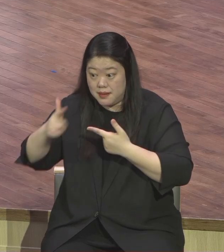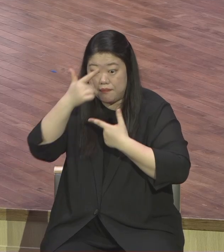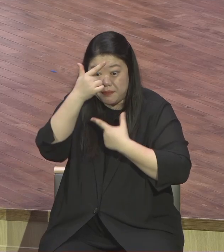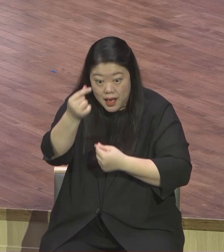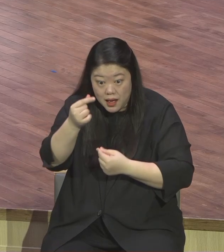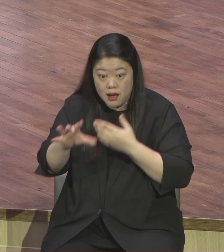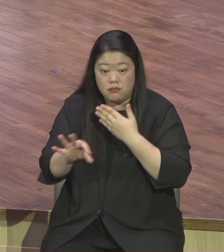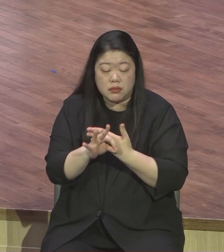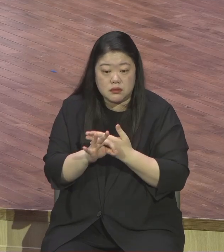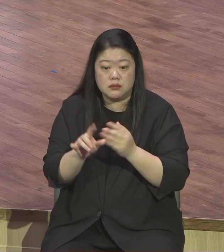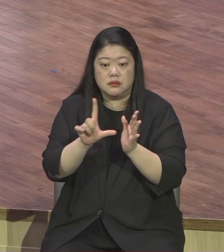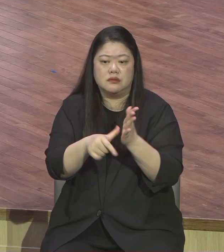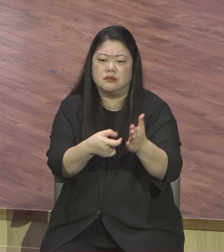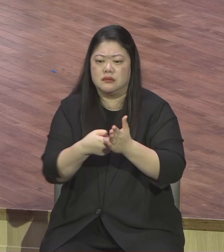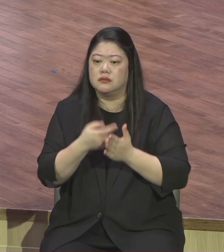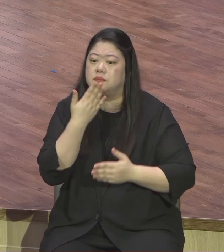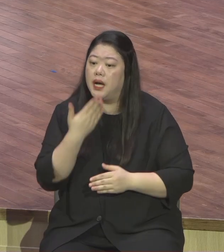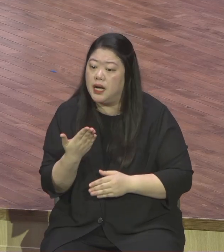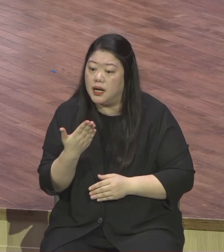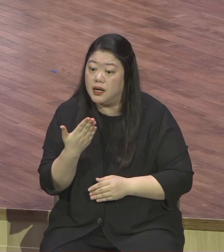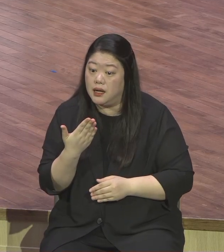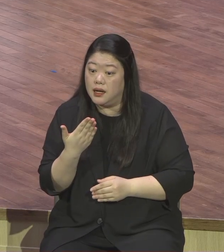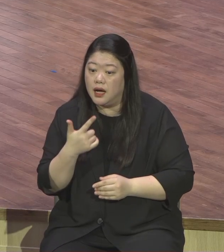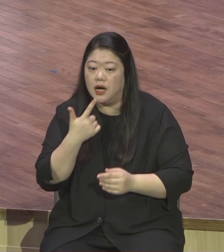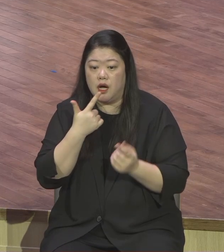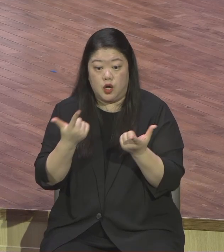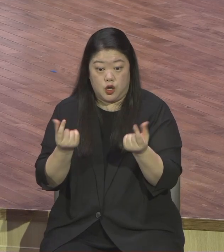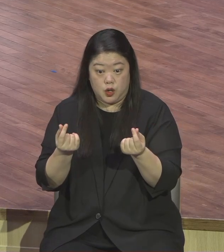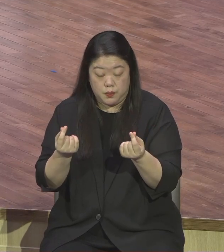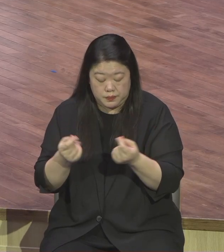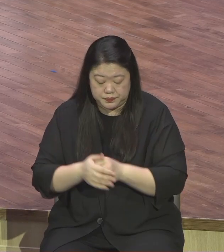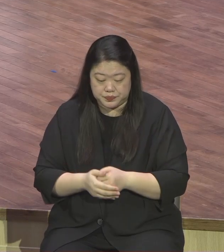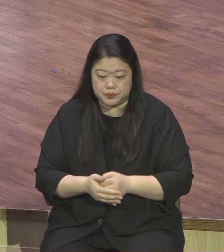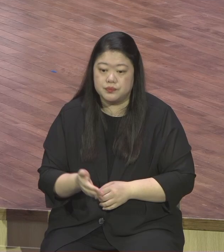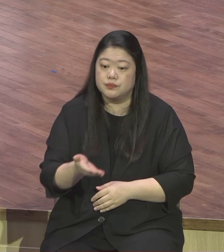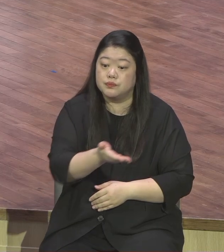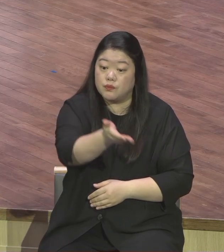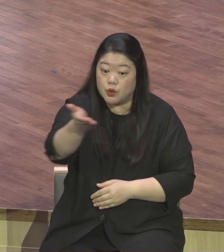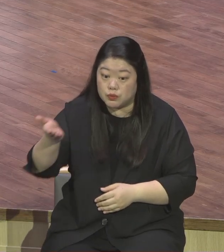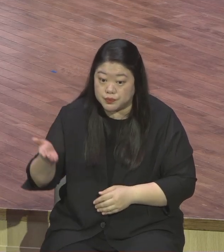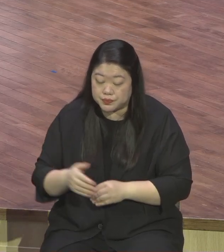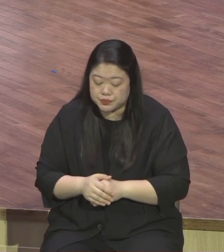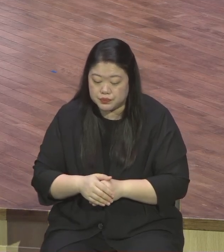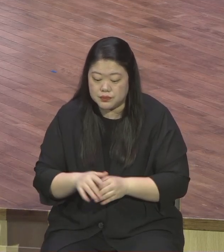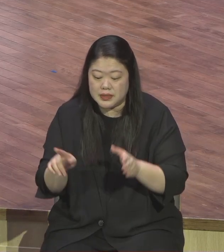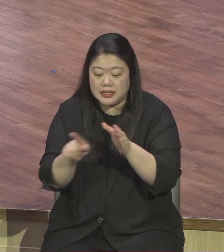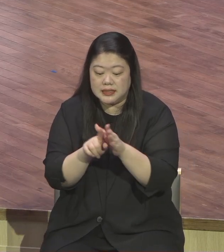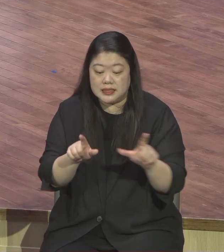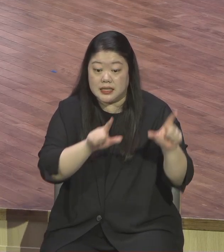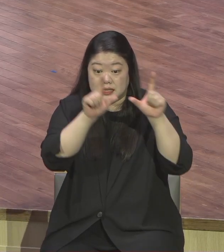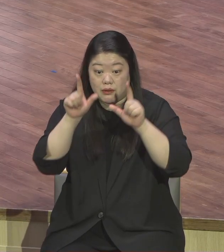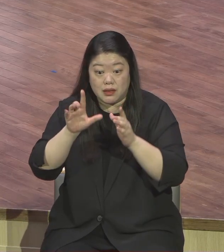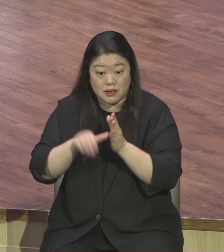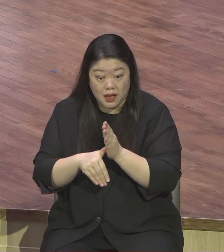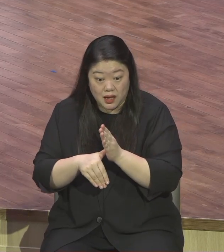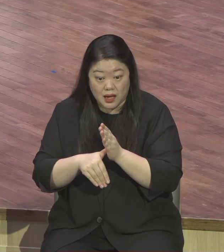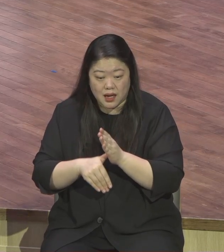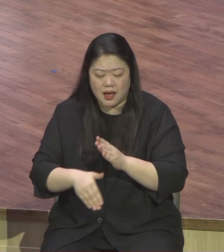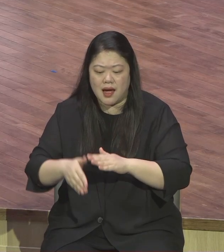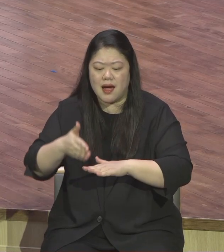여러분 전부 다 여러분은요 감사 릴레이 선수되기 바랍니다 감사